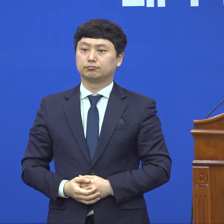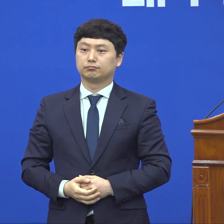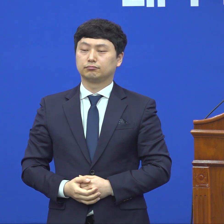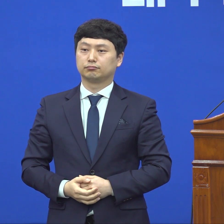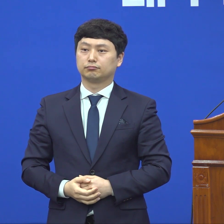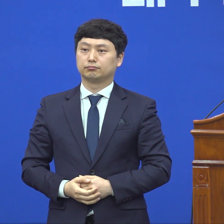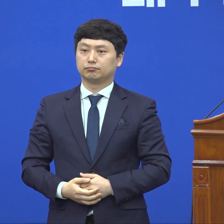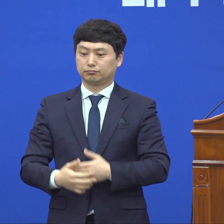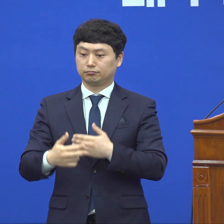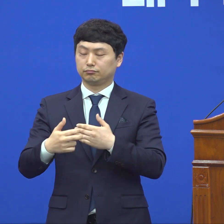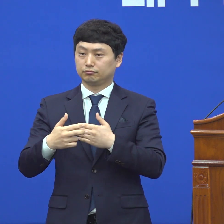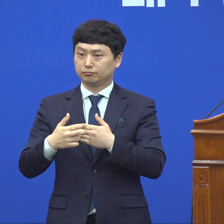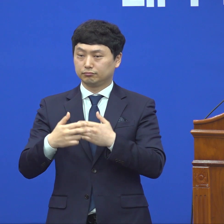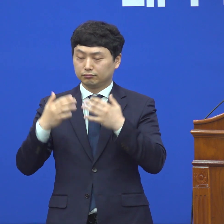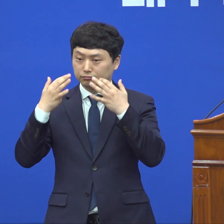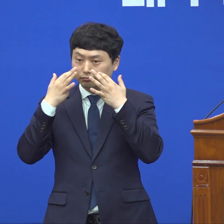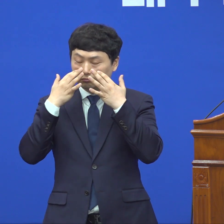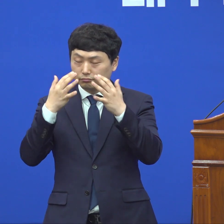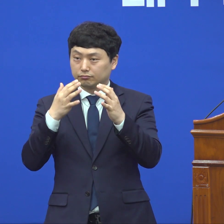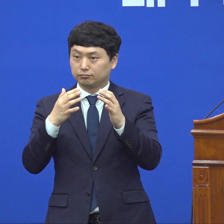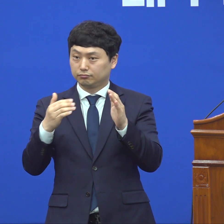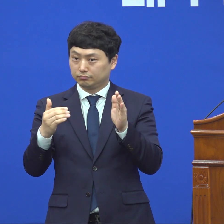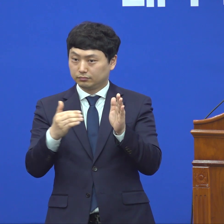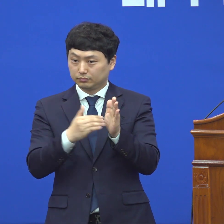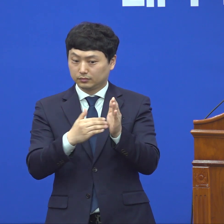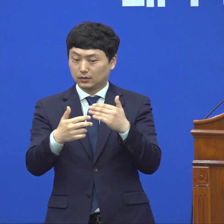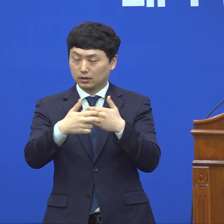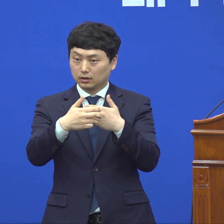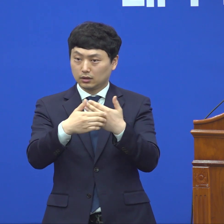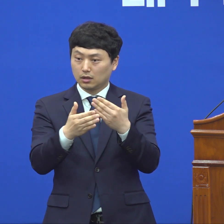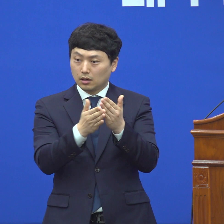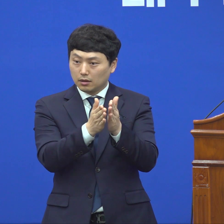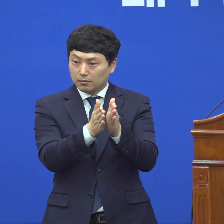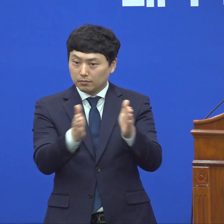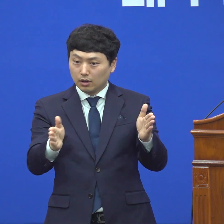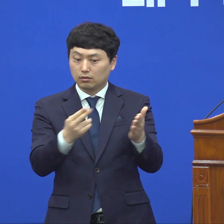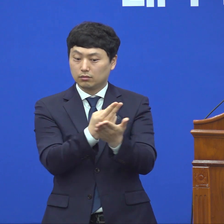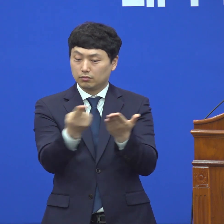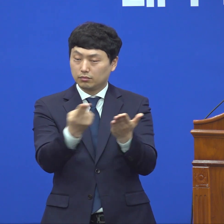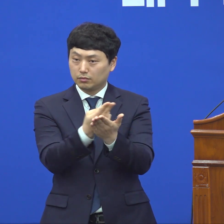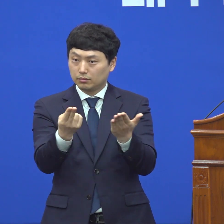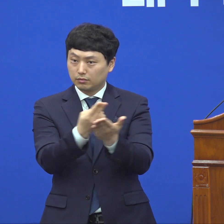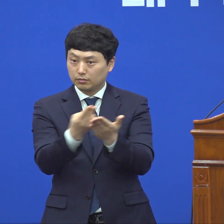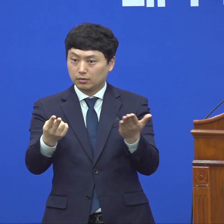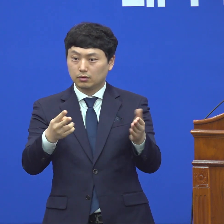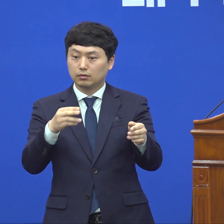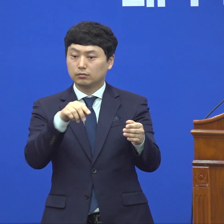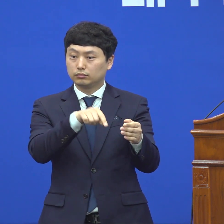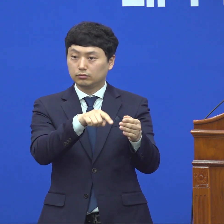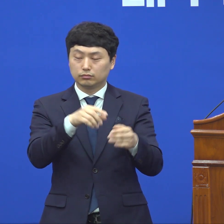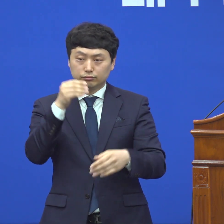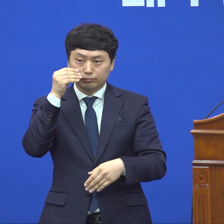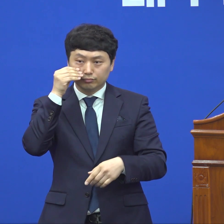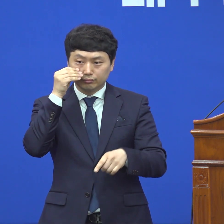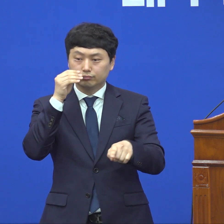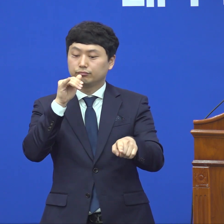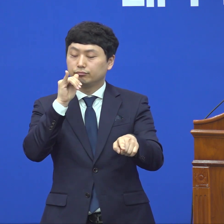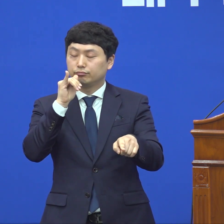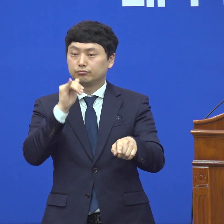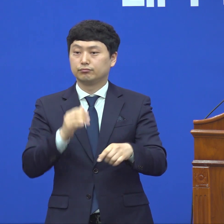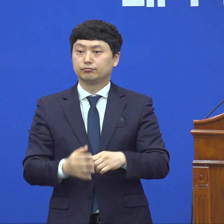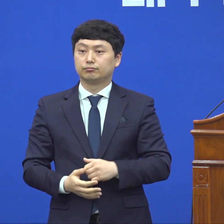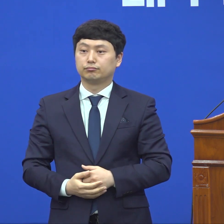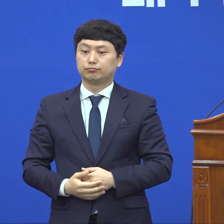병실이 지난해에 대해서 일반인이 있을 수 있는 병실은 여유가 점점 태어나자가 많아지니까 생기고 있다고